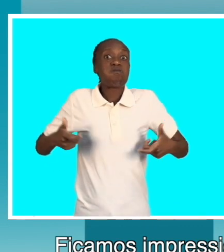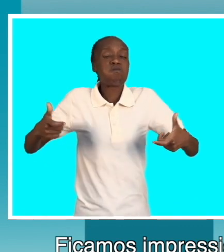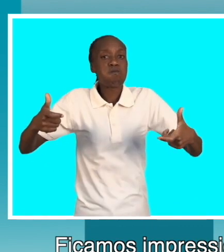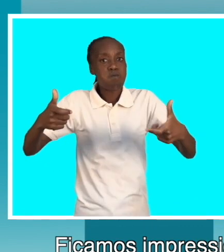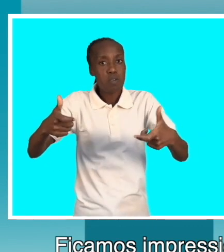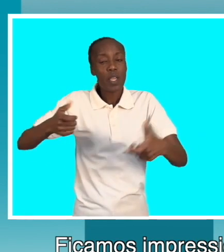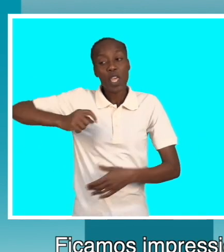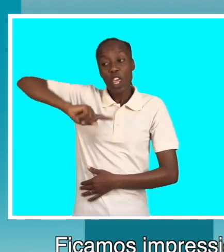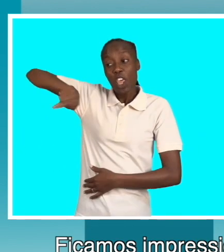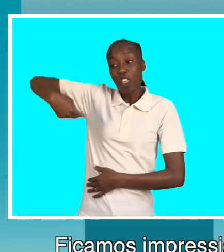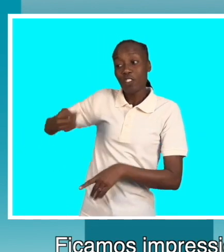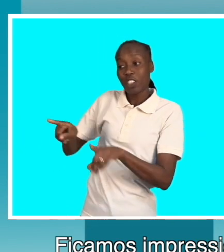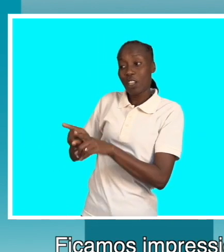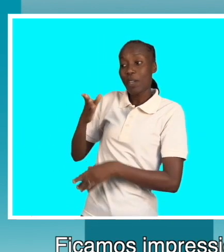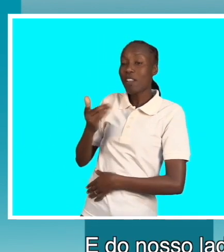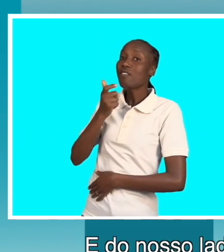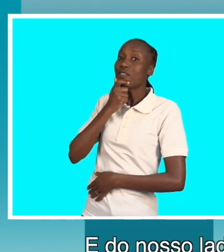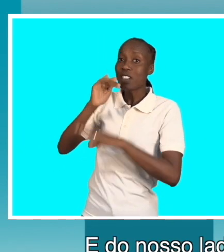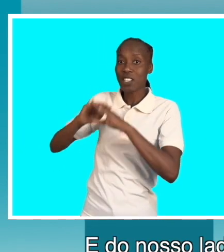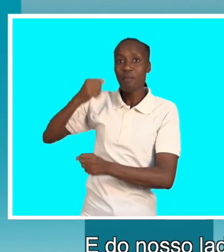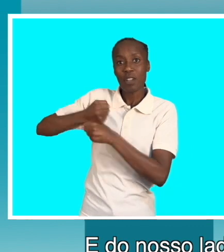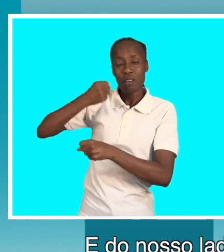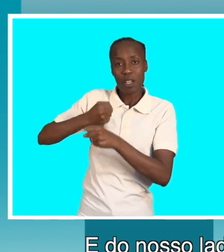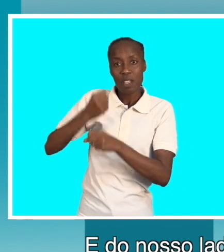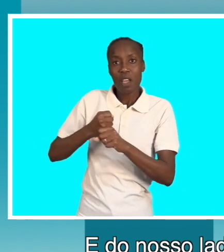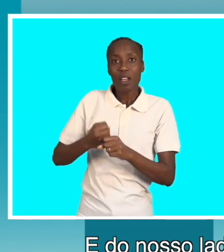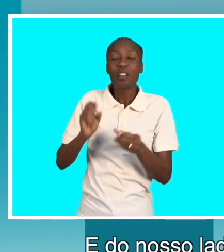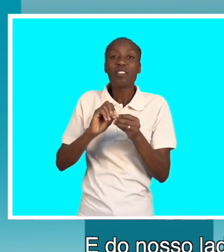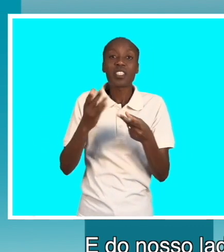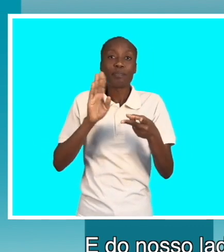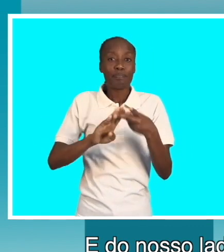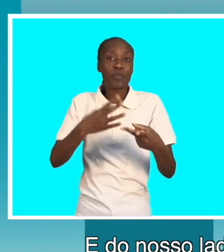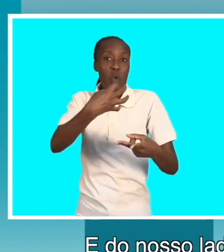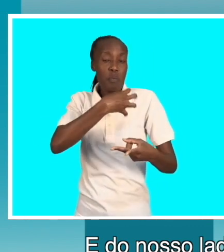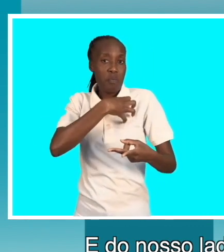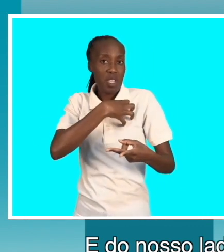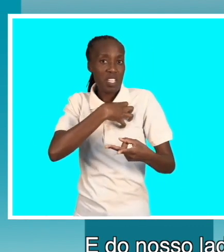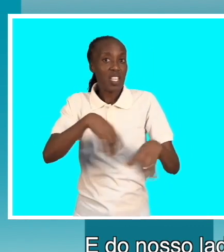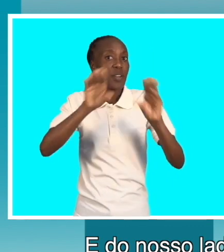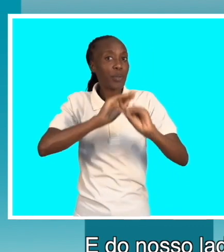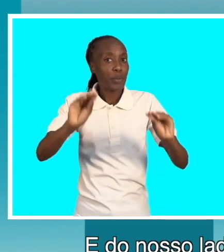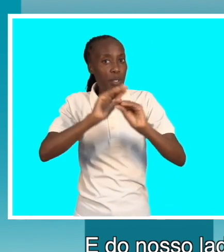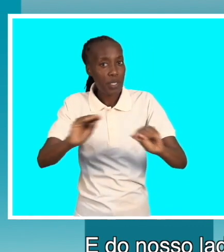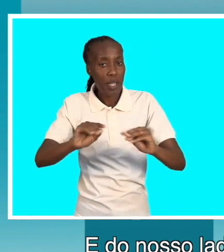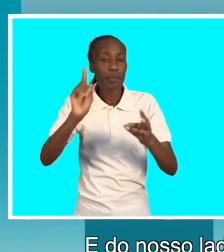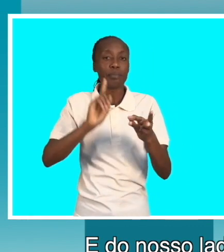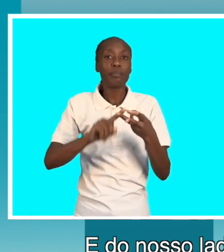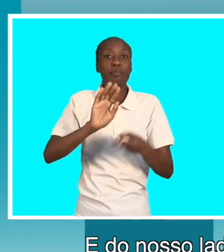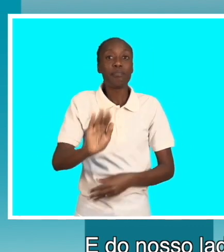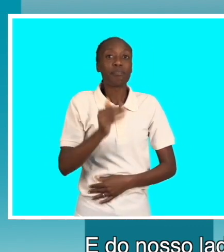preparar para esse evento. e do nosso lado também nós estamos trabalhando bem perto como seu Ministério